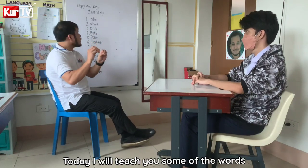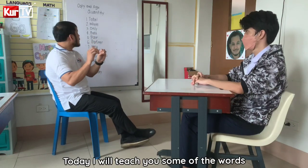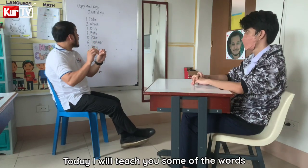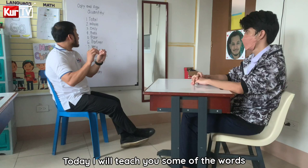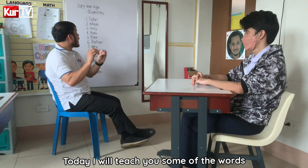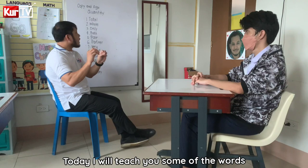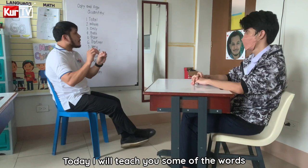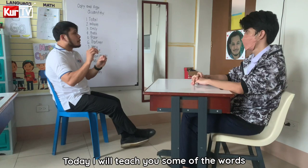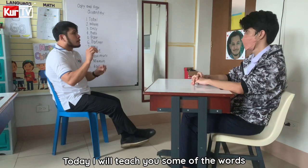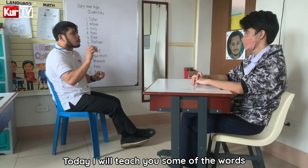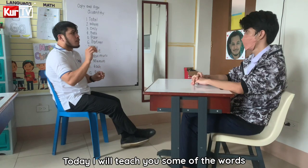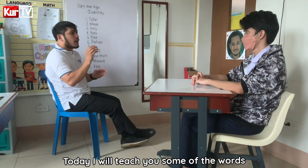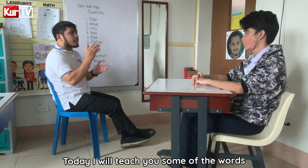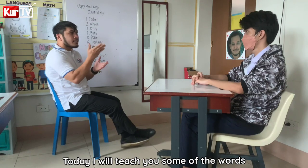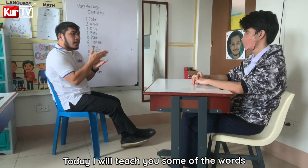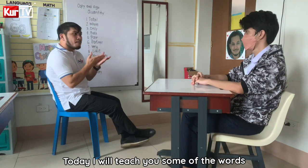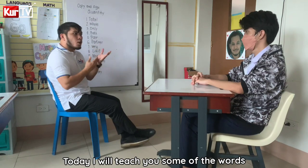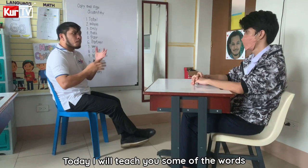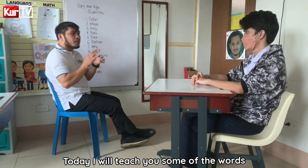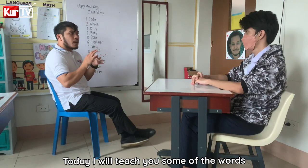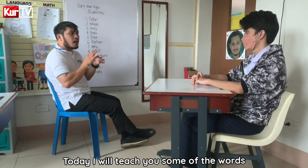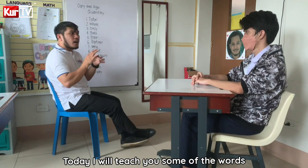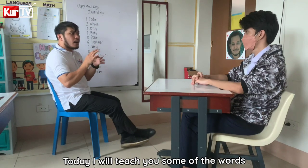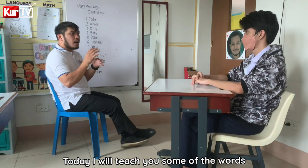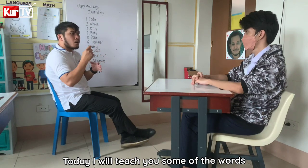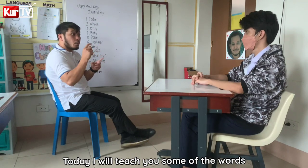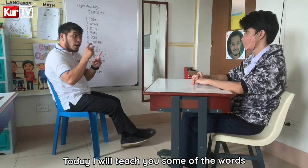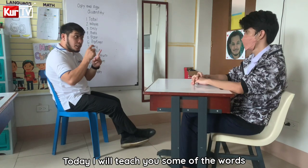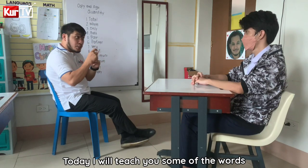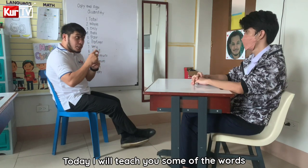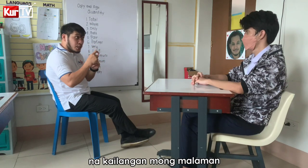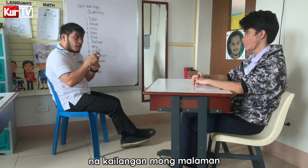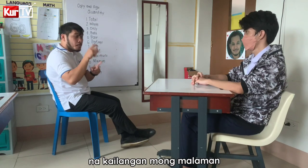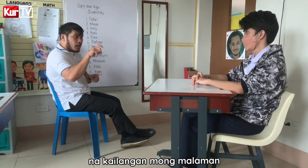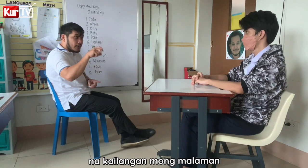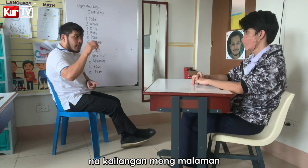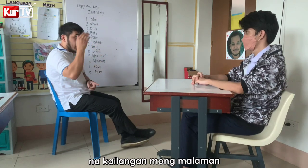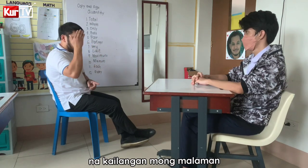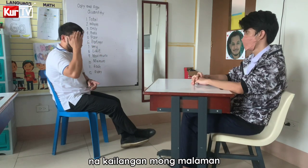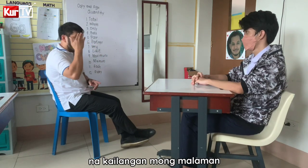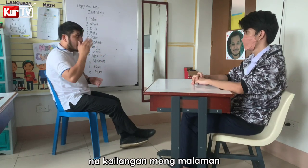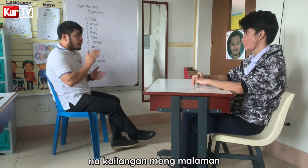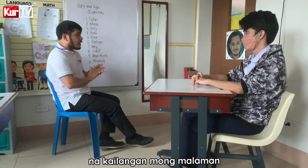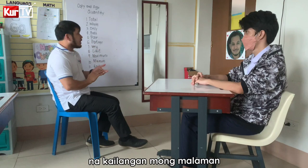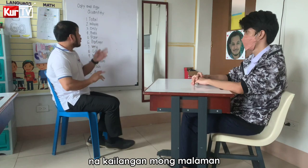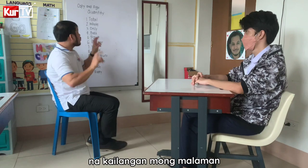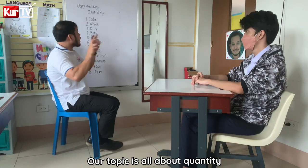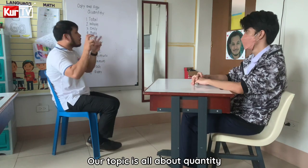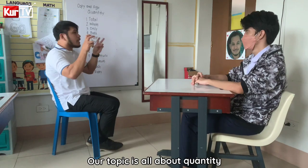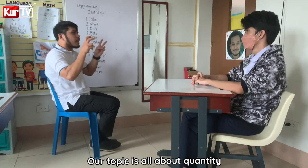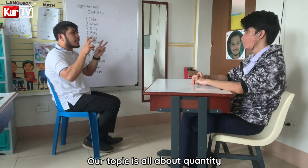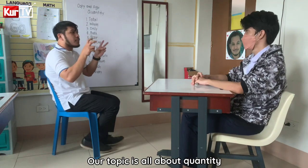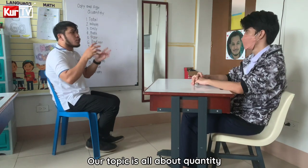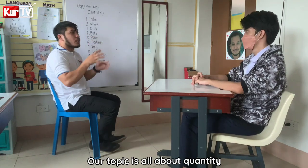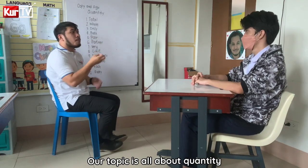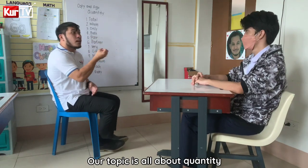the sum of the words na kailangan mong malaman. And then yung topic natin, it's all about